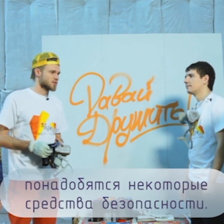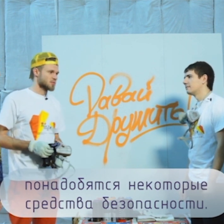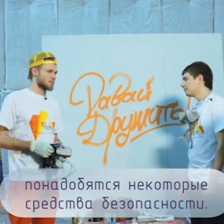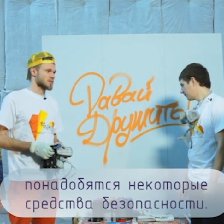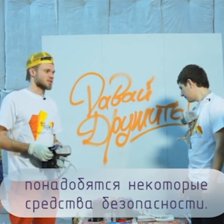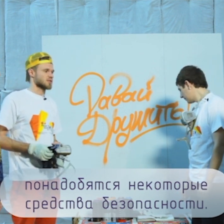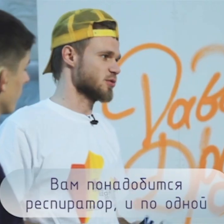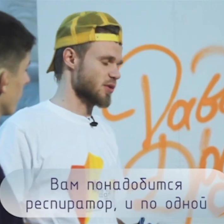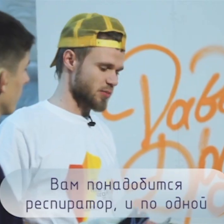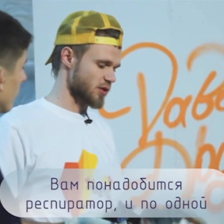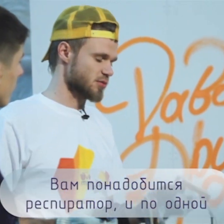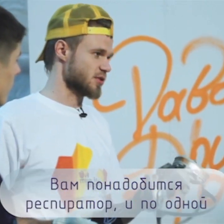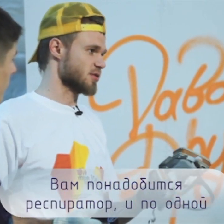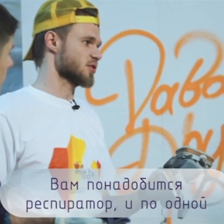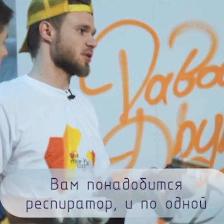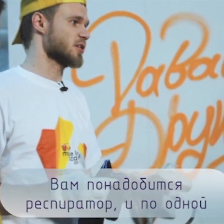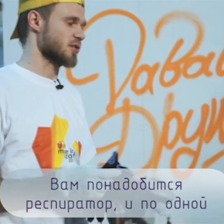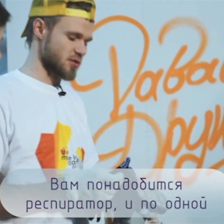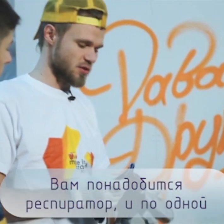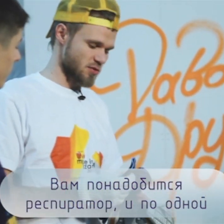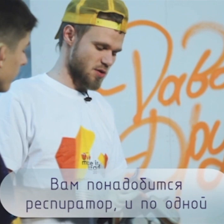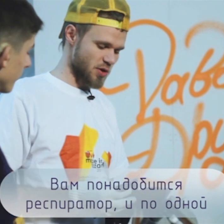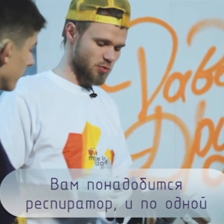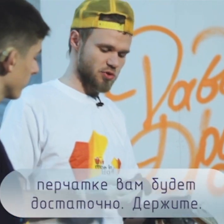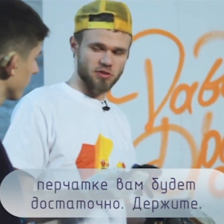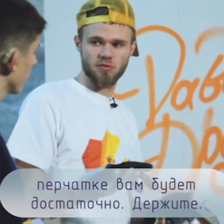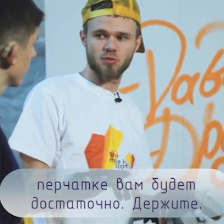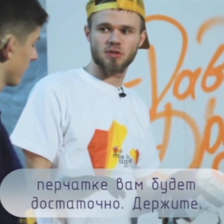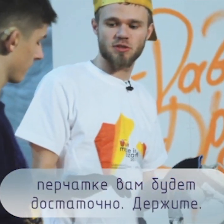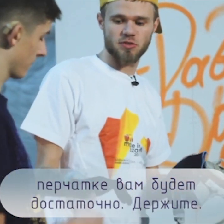безопасности. Вам понадобится респиратор, и в одной перчатке он будет доступ к себе.